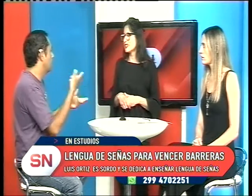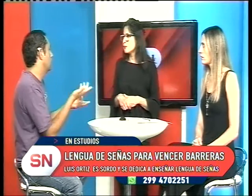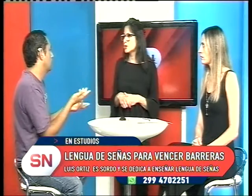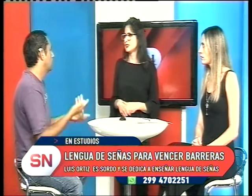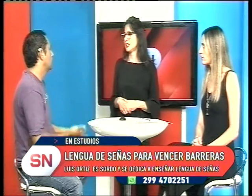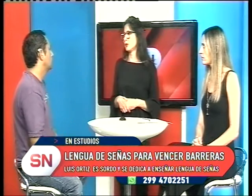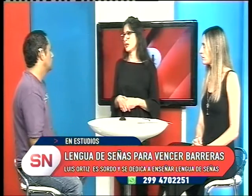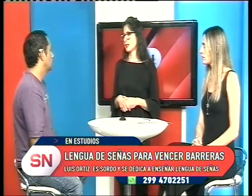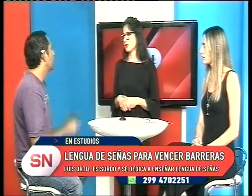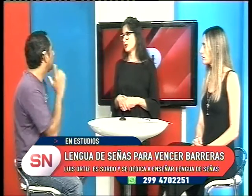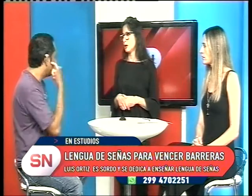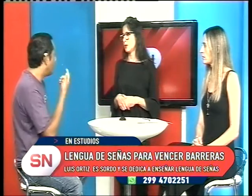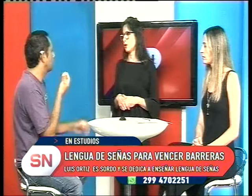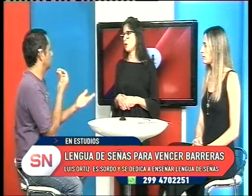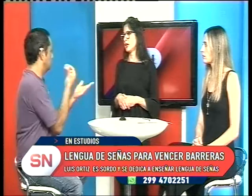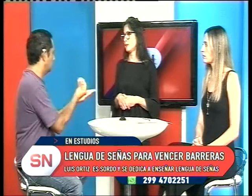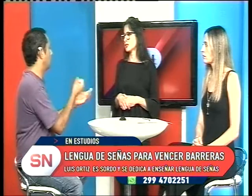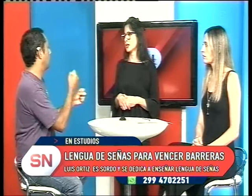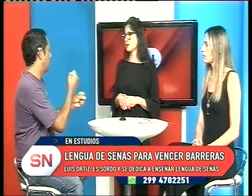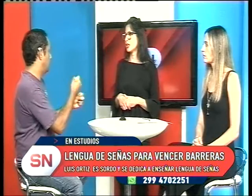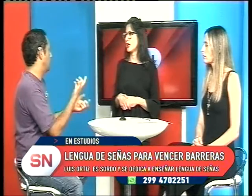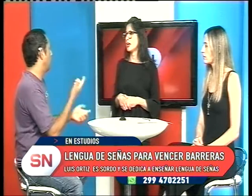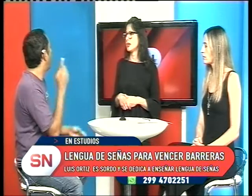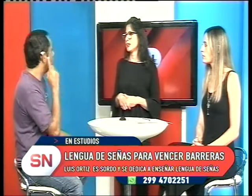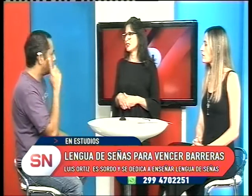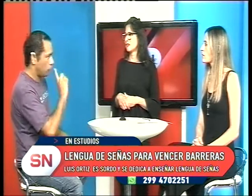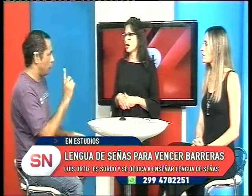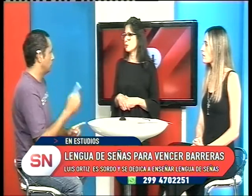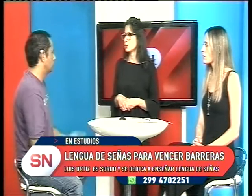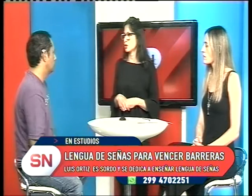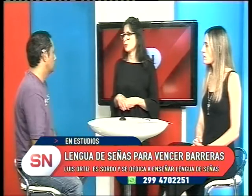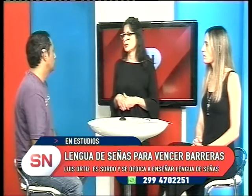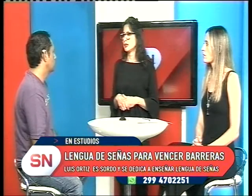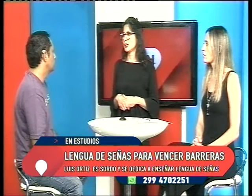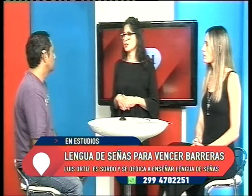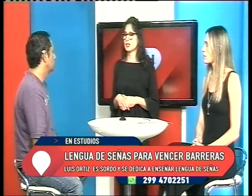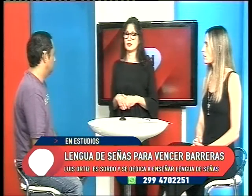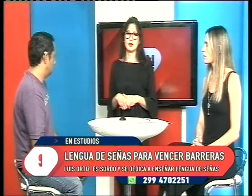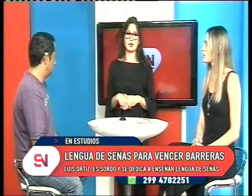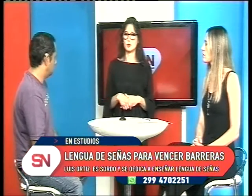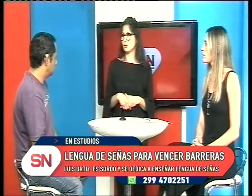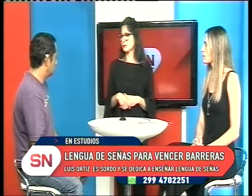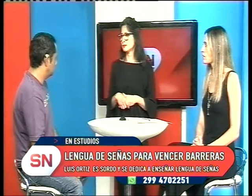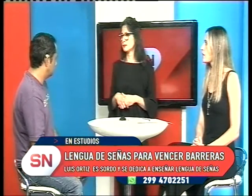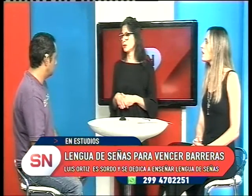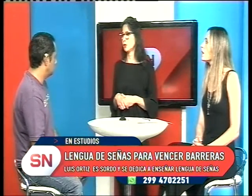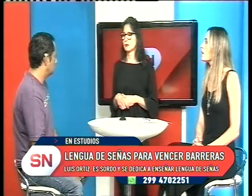importante la lengua de señas, pero la persona sorda tiene que trabajar mucho y el oyente no nos permite.